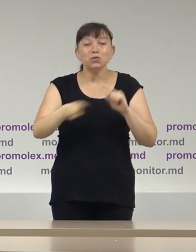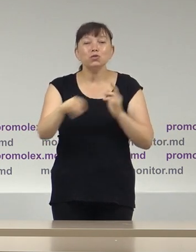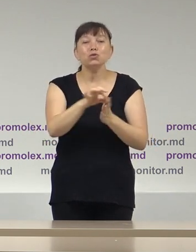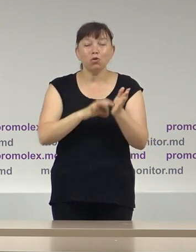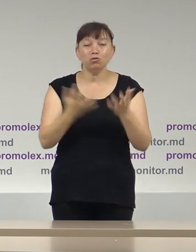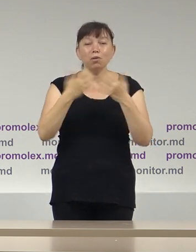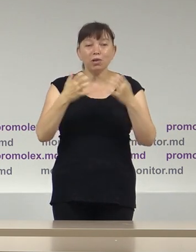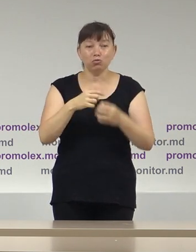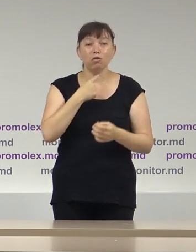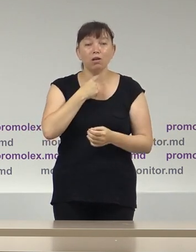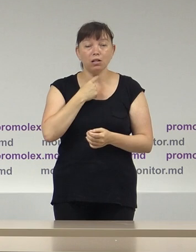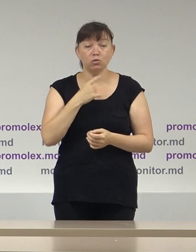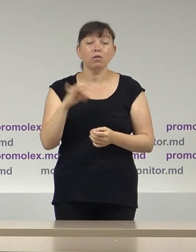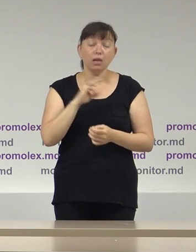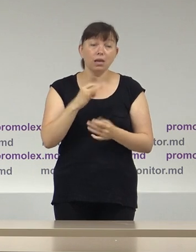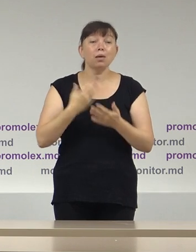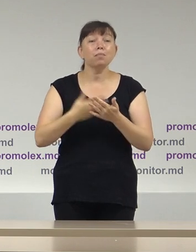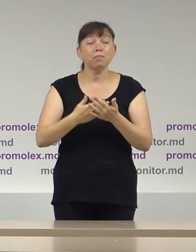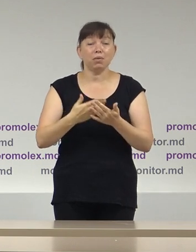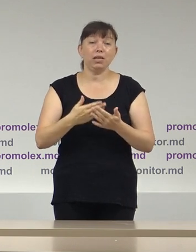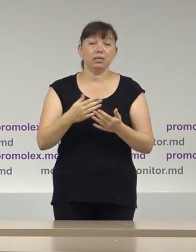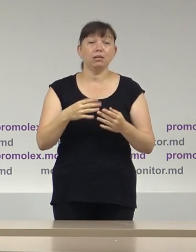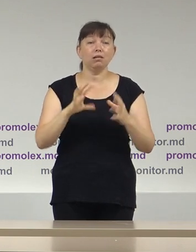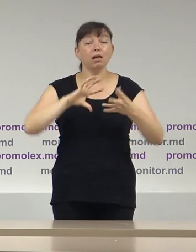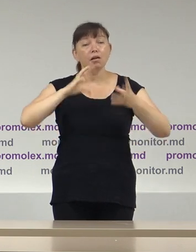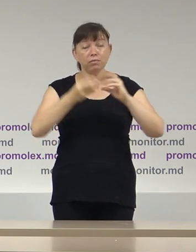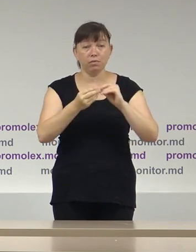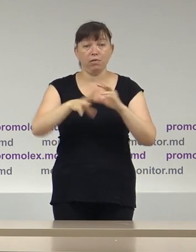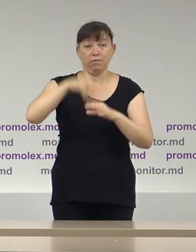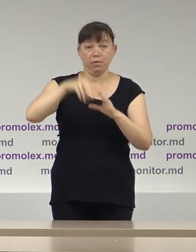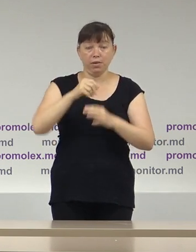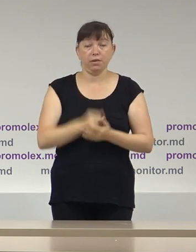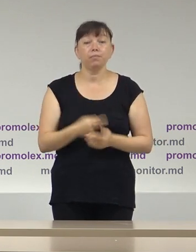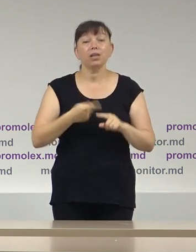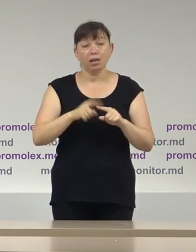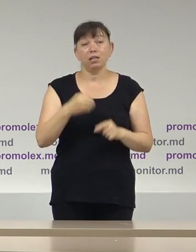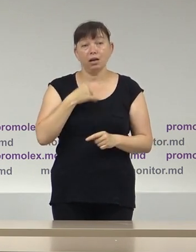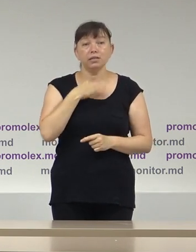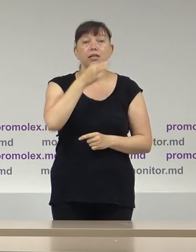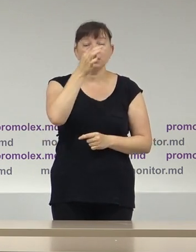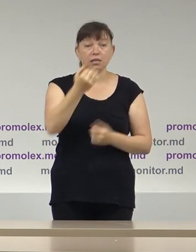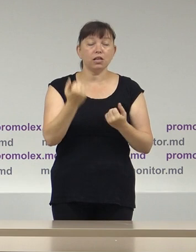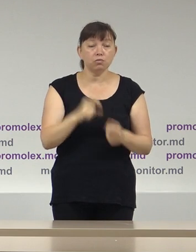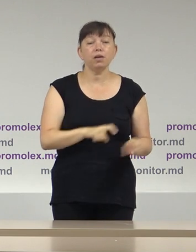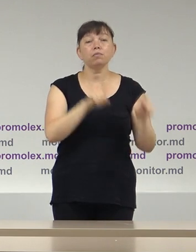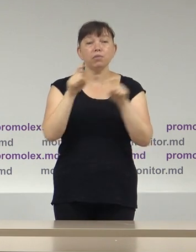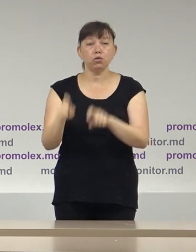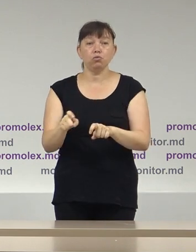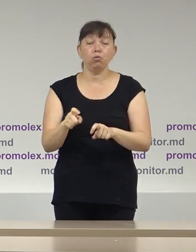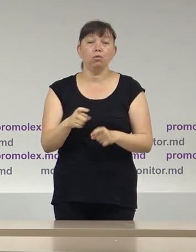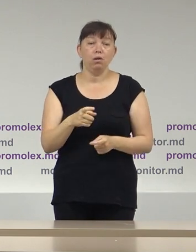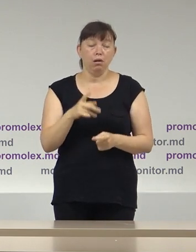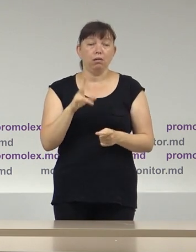și vom face și total orele zilei alegerilor. Acestea fiind spuse, voi trece nemijlocit la